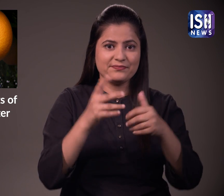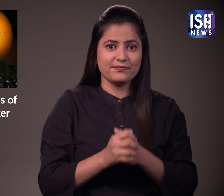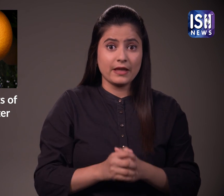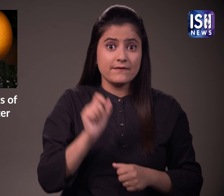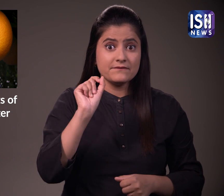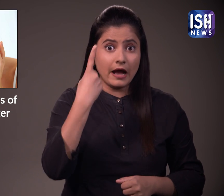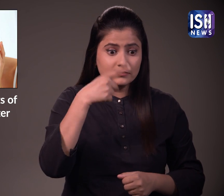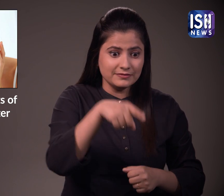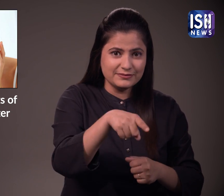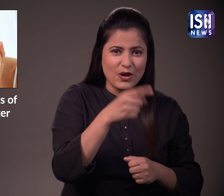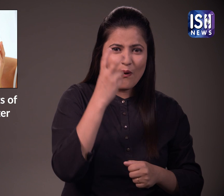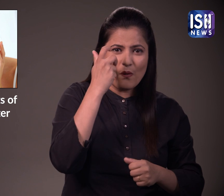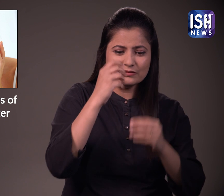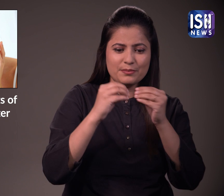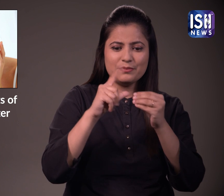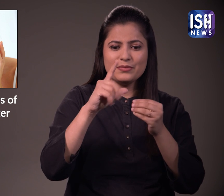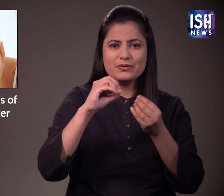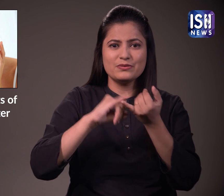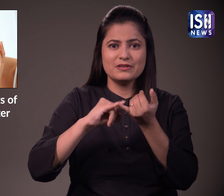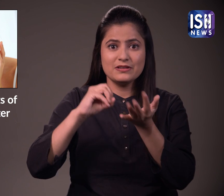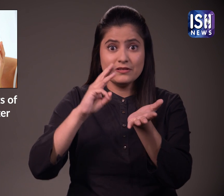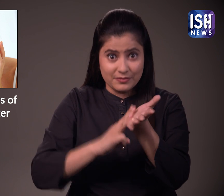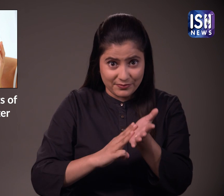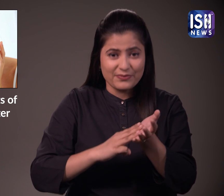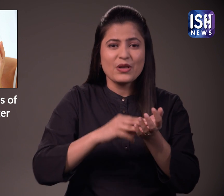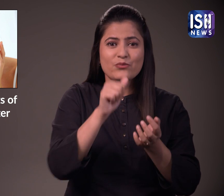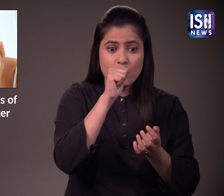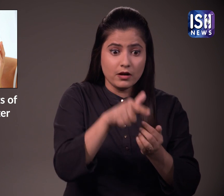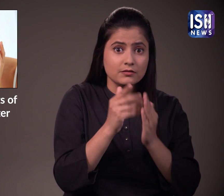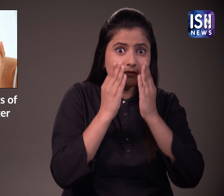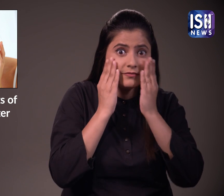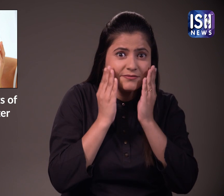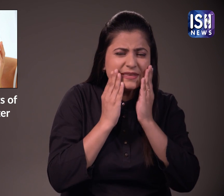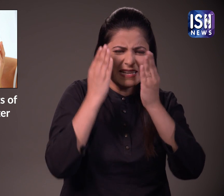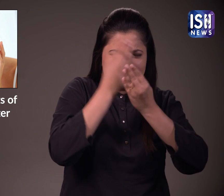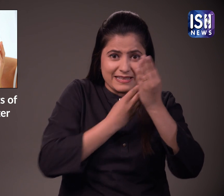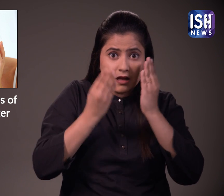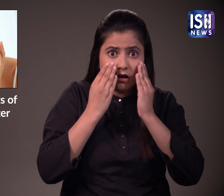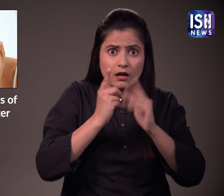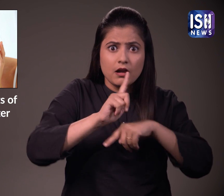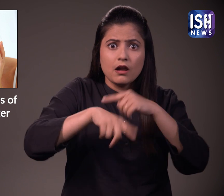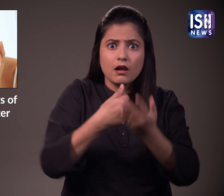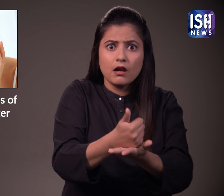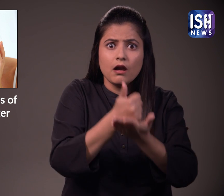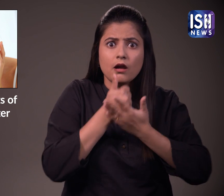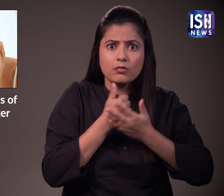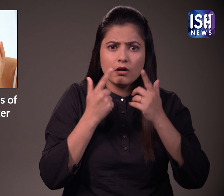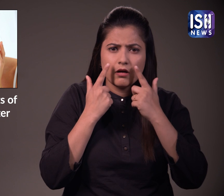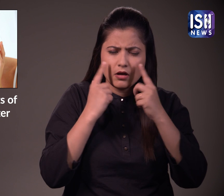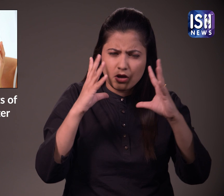औरेंज बलासम वाटर तुचाक को मुलायम बनाता है दाग दब्बो से चुटकाड़ा जिलाता है और आपके